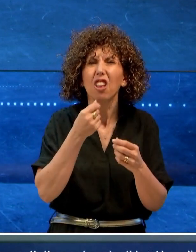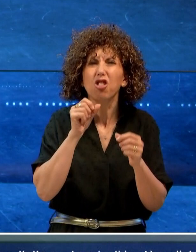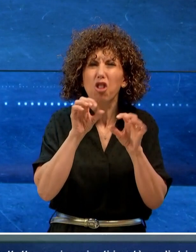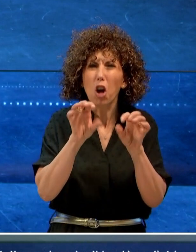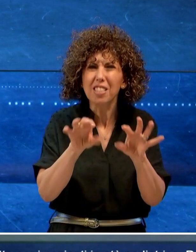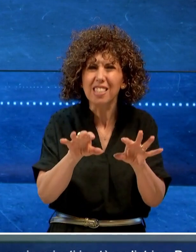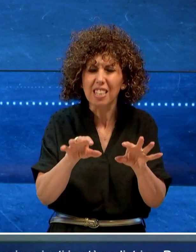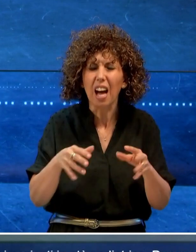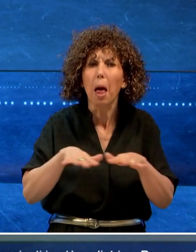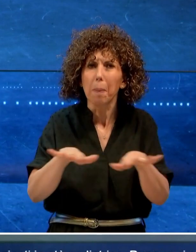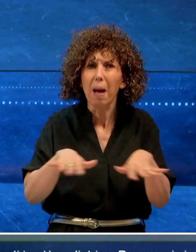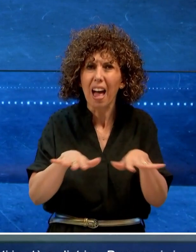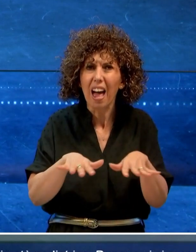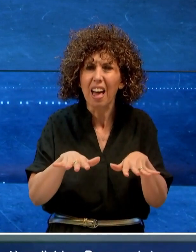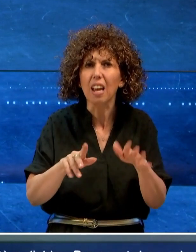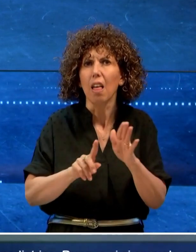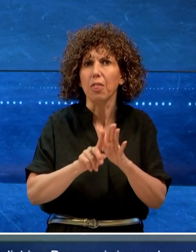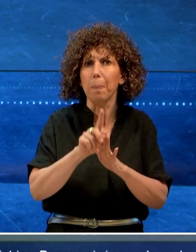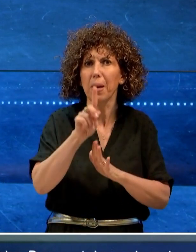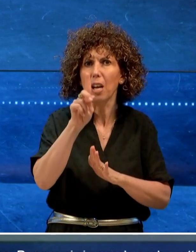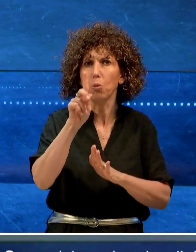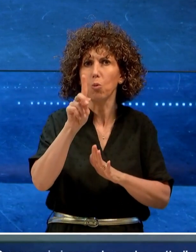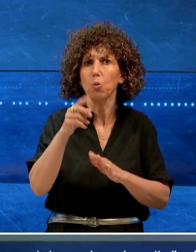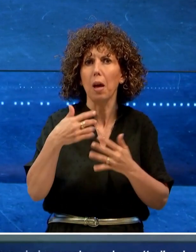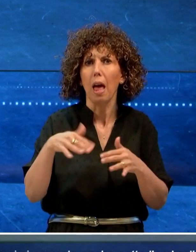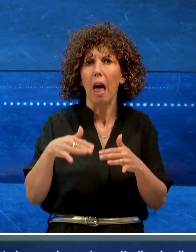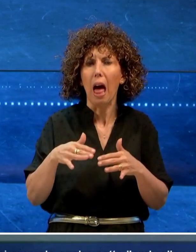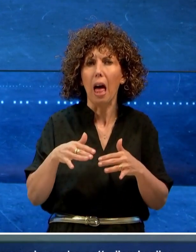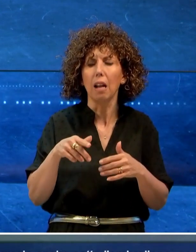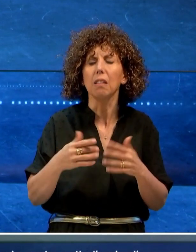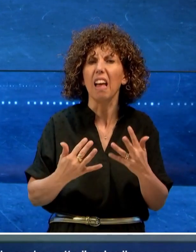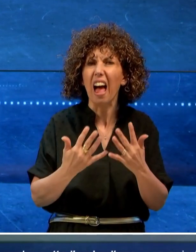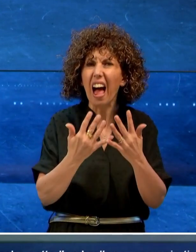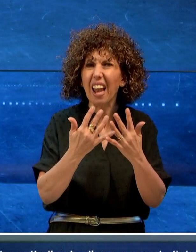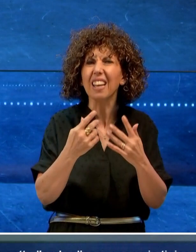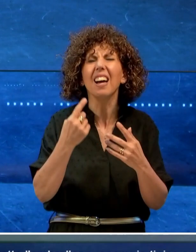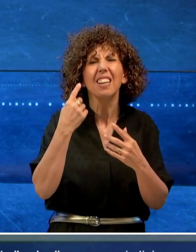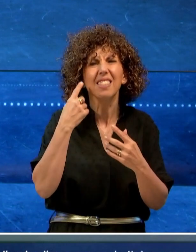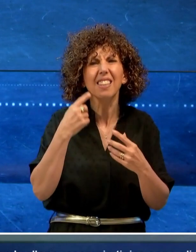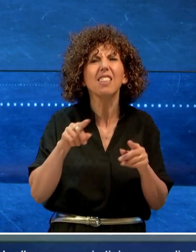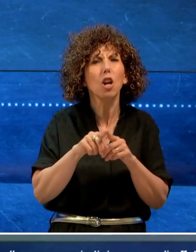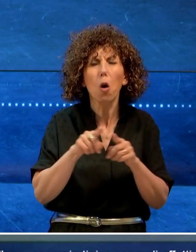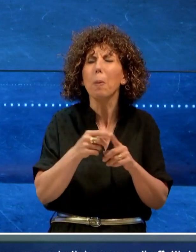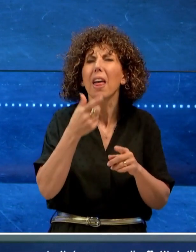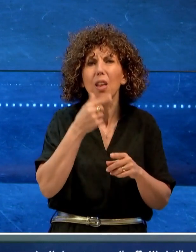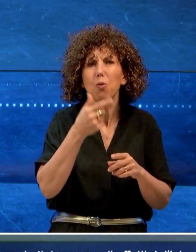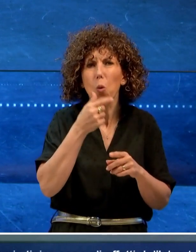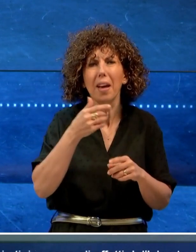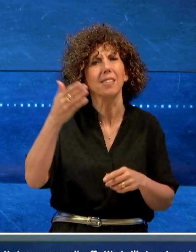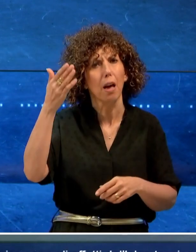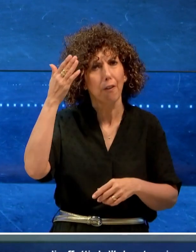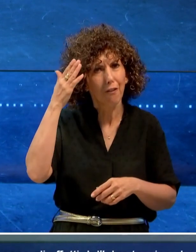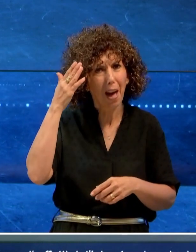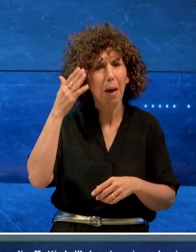concentrazioni, favorite dalle temperature sempre più alte, può provocare sintomi come quelli dell'influenza, febbre